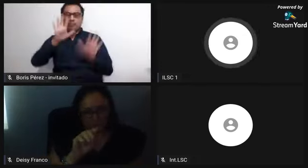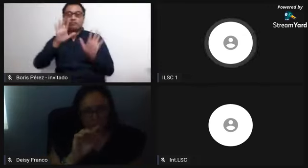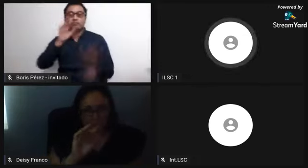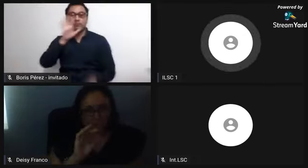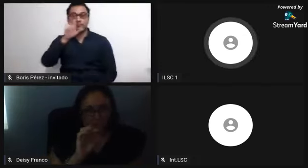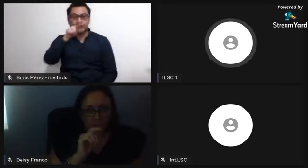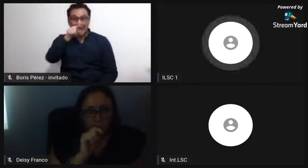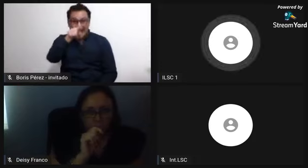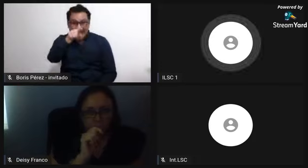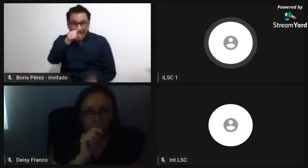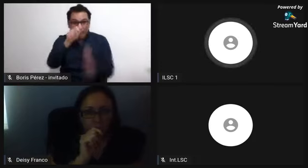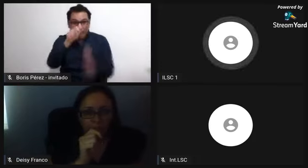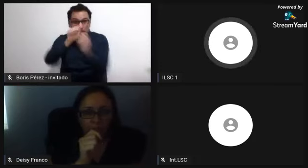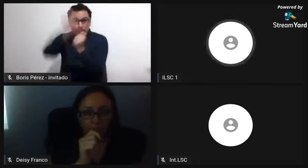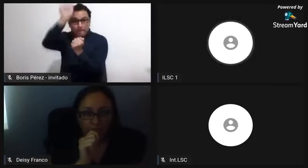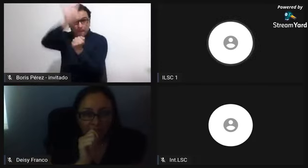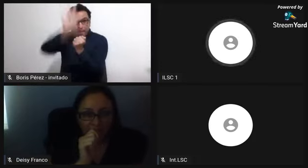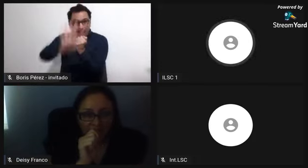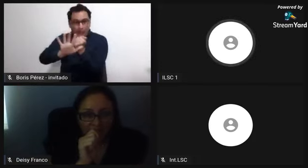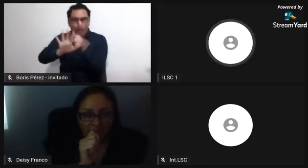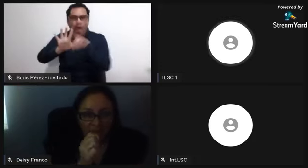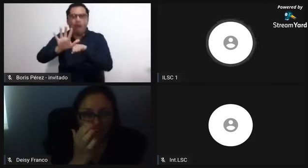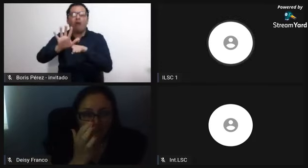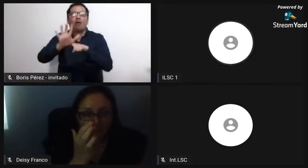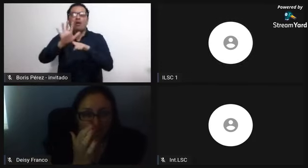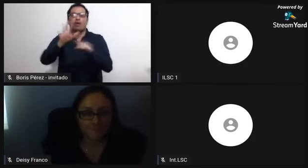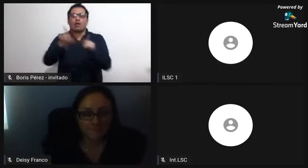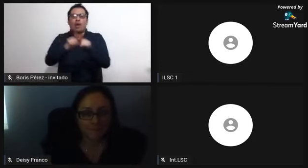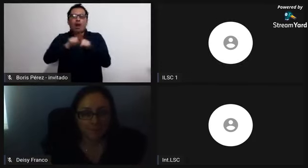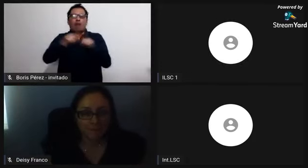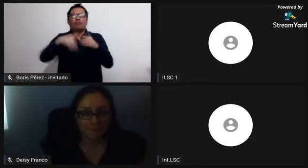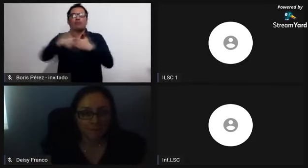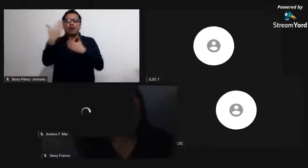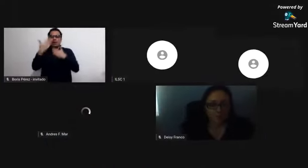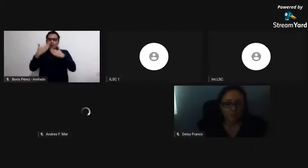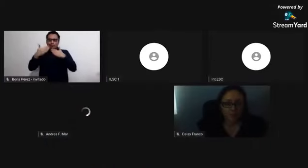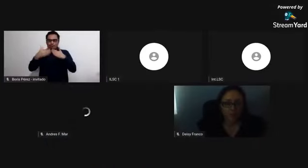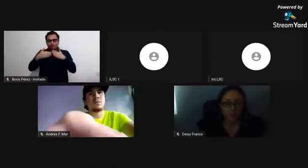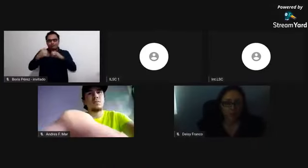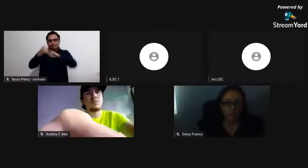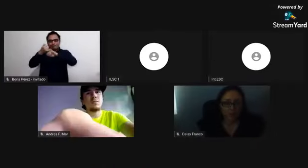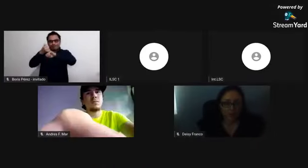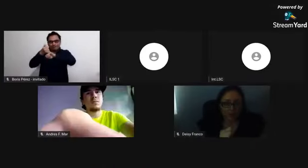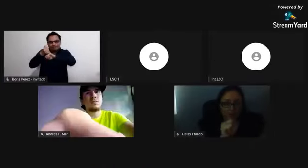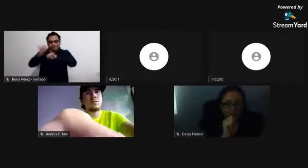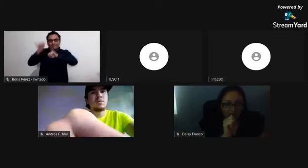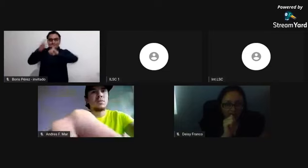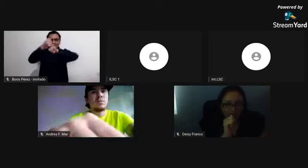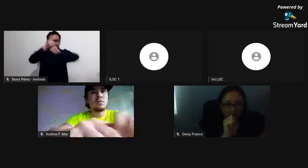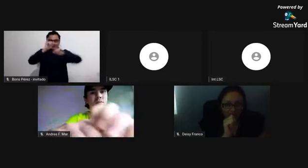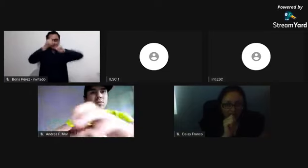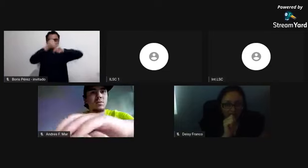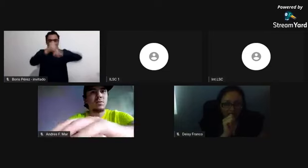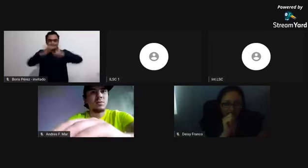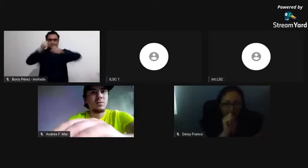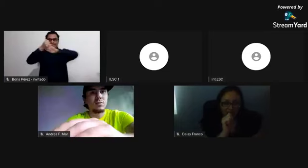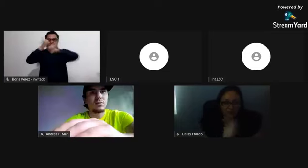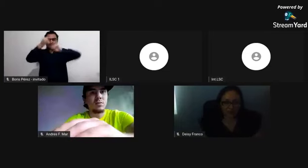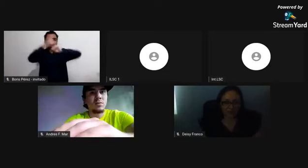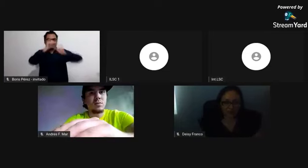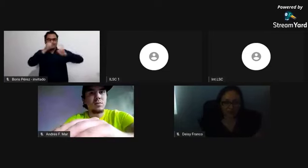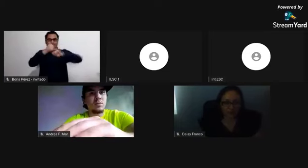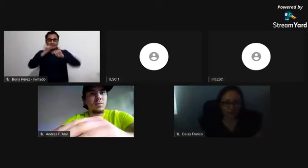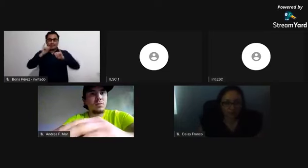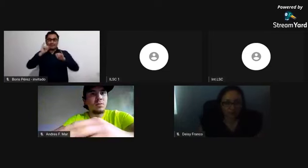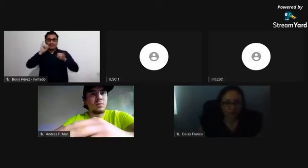desde allí se emitió la orden de la prohibición de la esclavitud. En ese mapa podemos